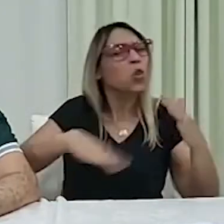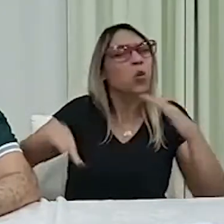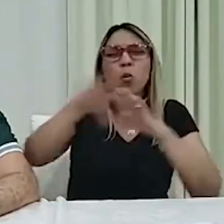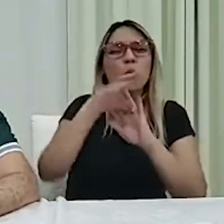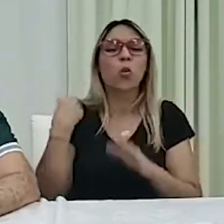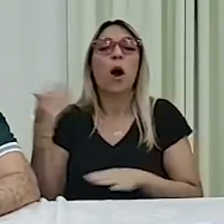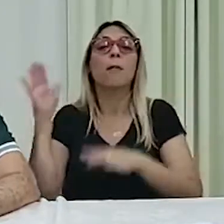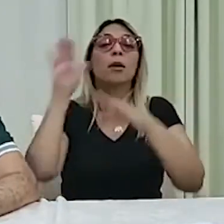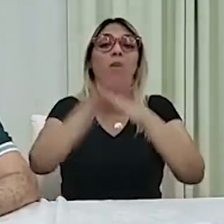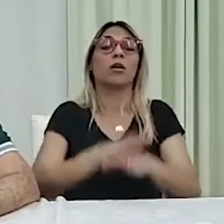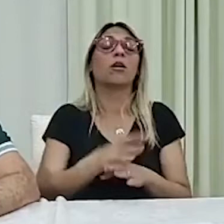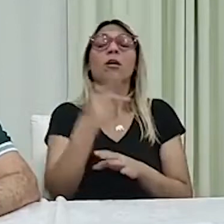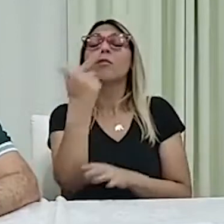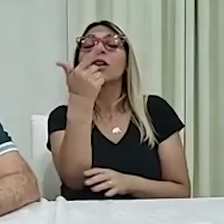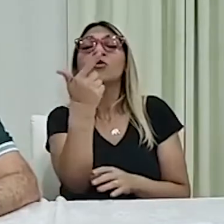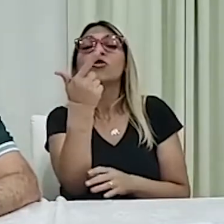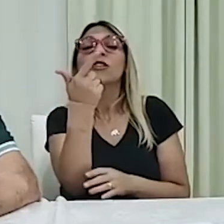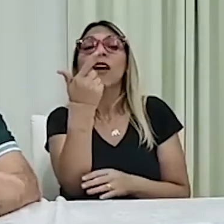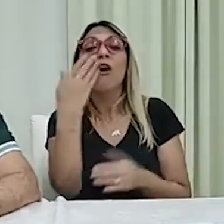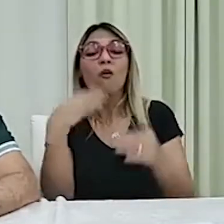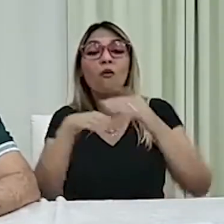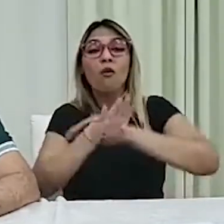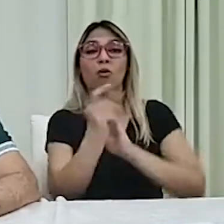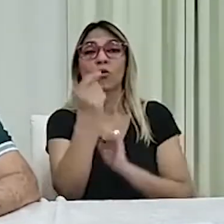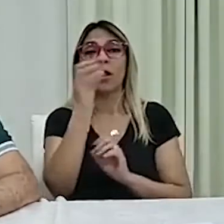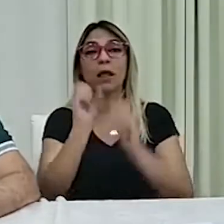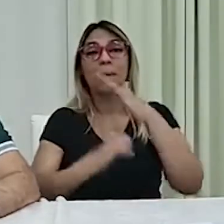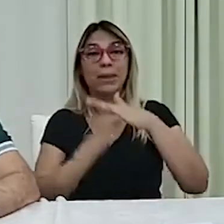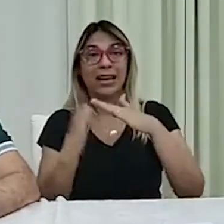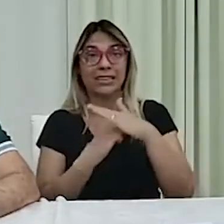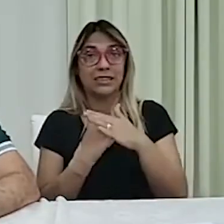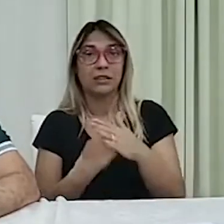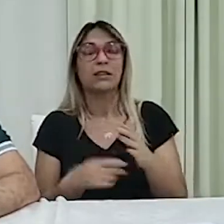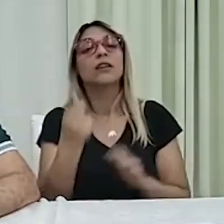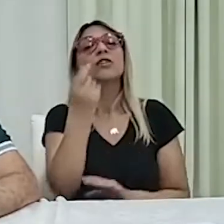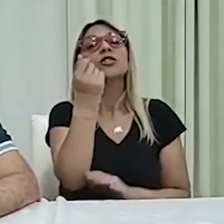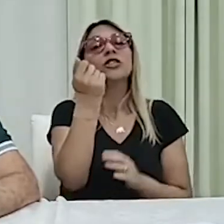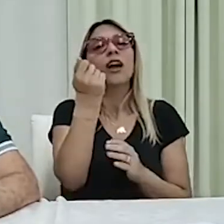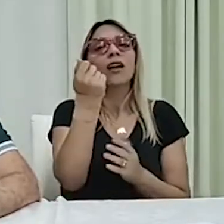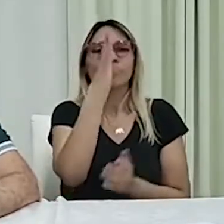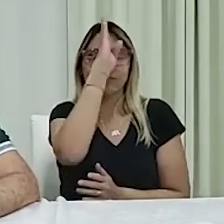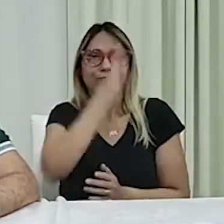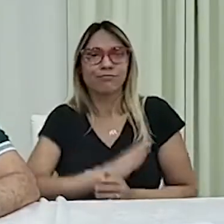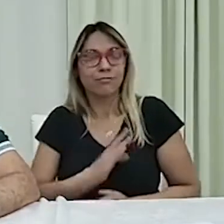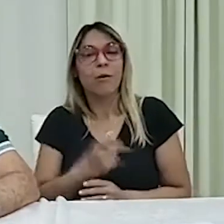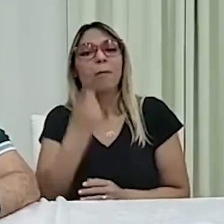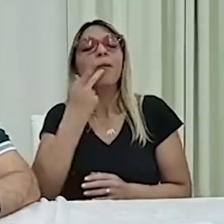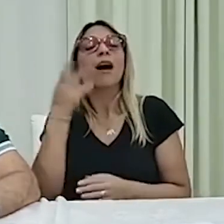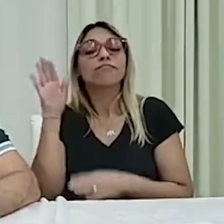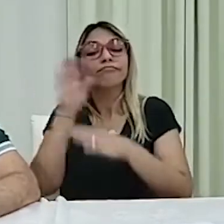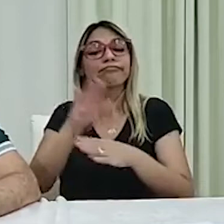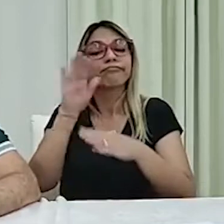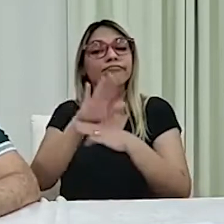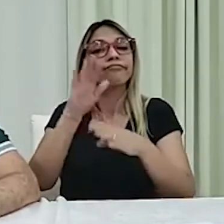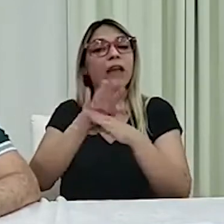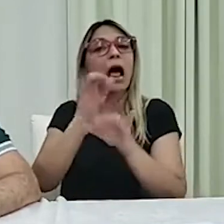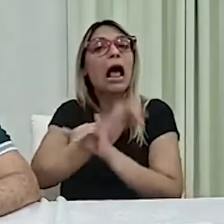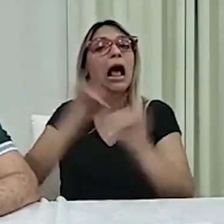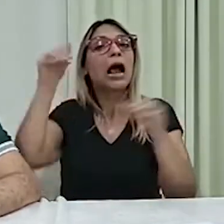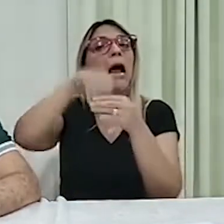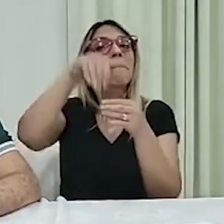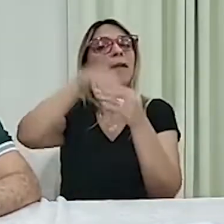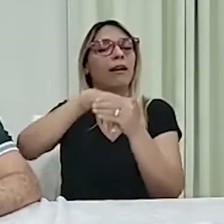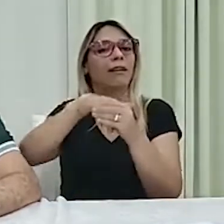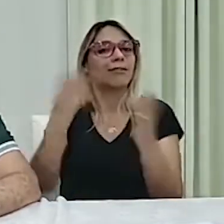momento, o fundo empresarial. E daí, o dinheiro público para bancar a campanha eleitoral. Não acho certo isso, né. O meu